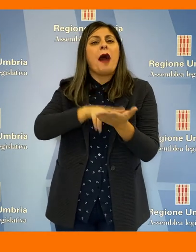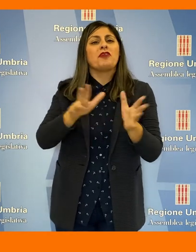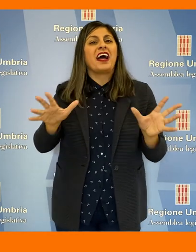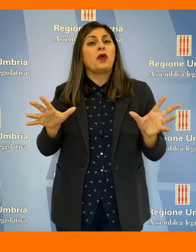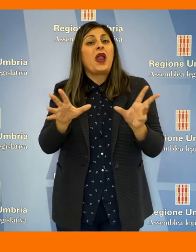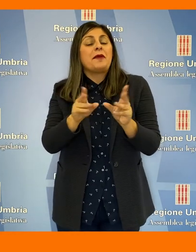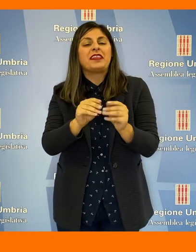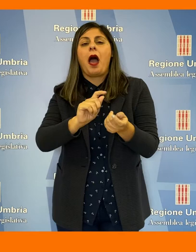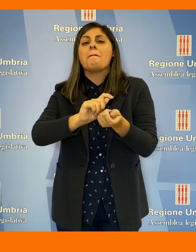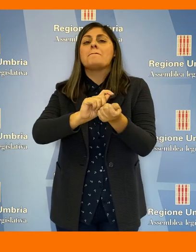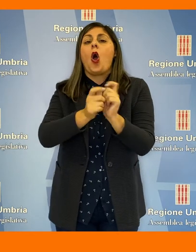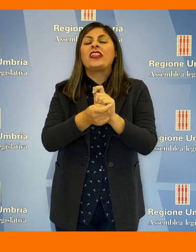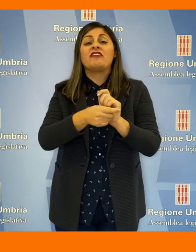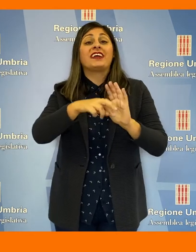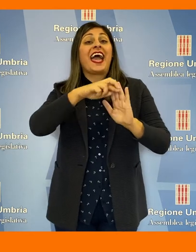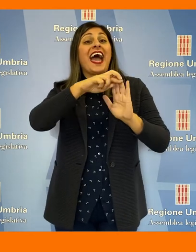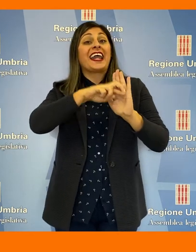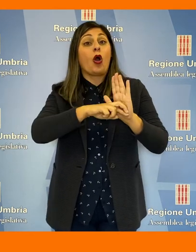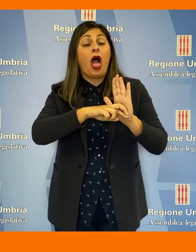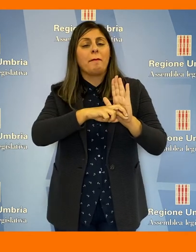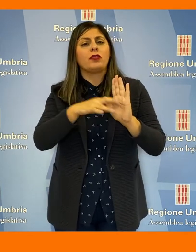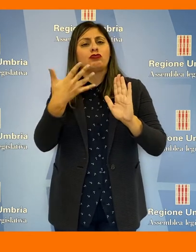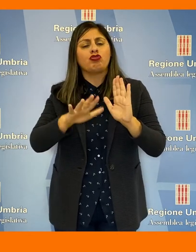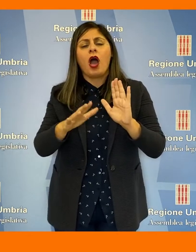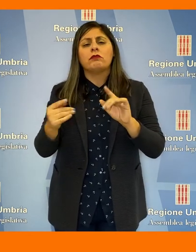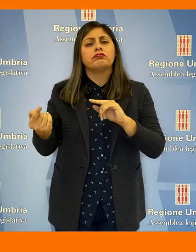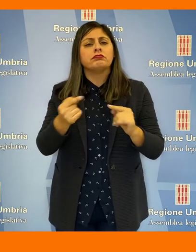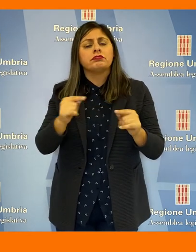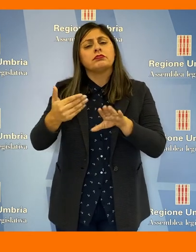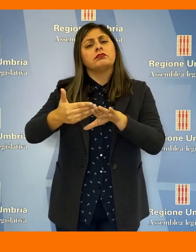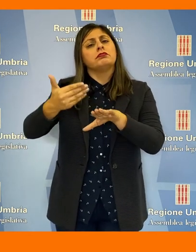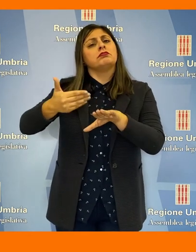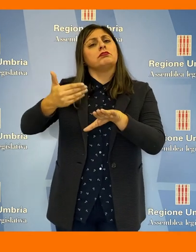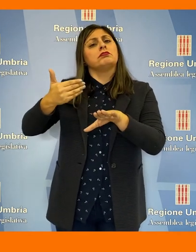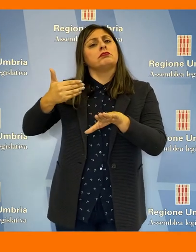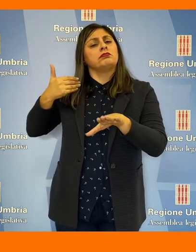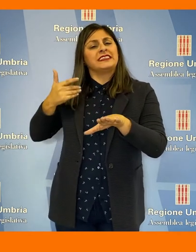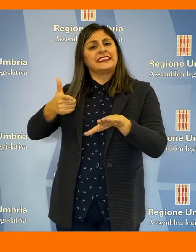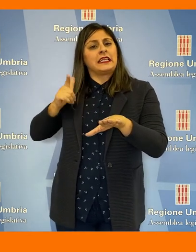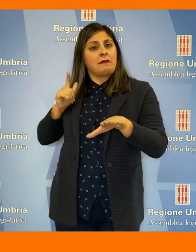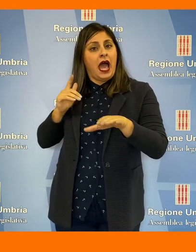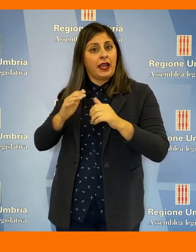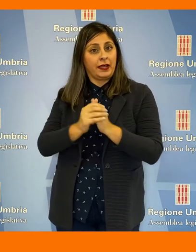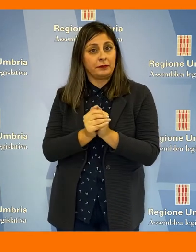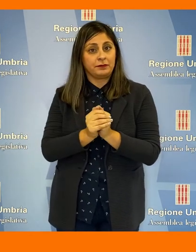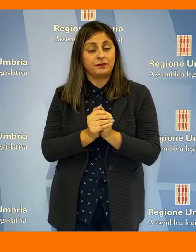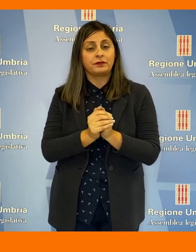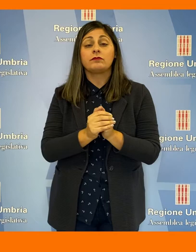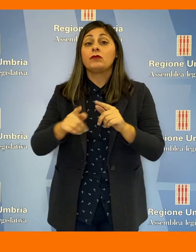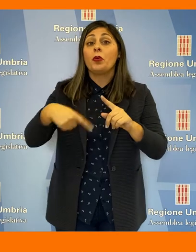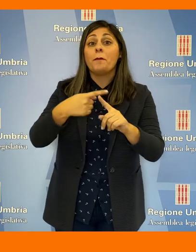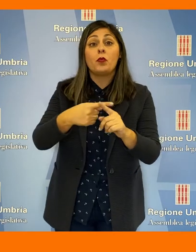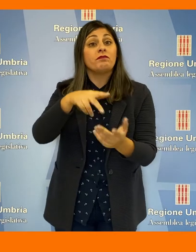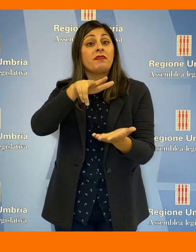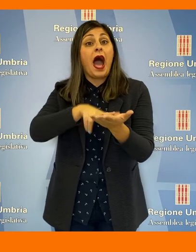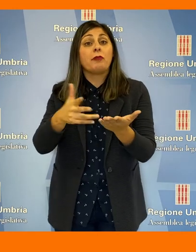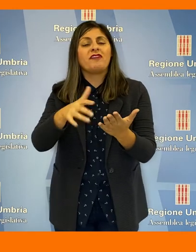approvate all'unanimità le modifiche al regolamento discusse e approfondite nelle sedute precedenti. È stato altresì